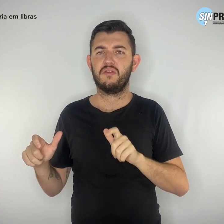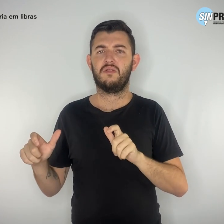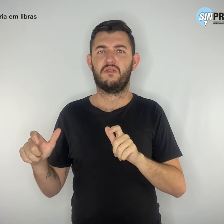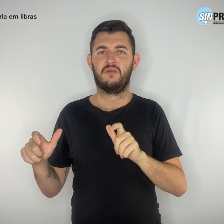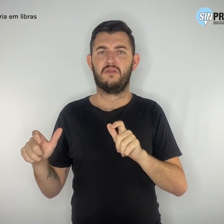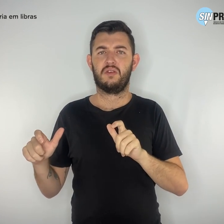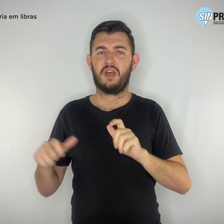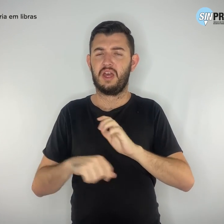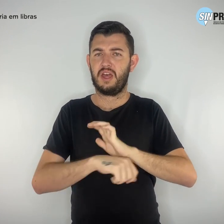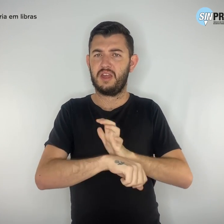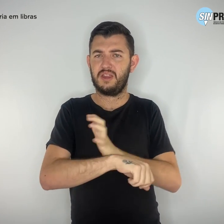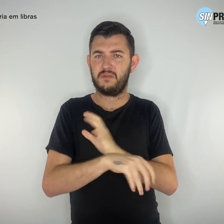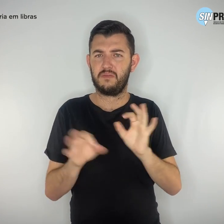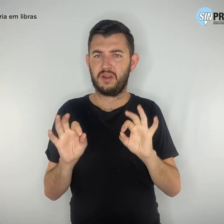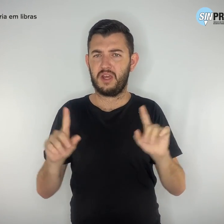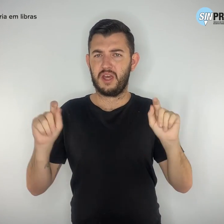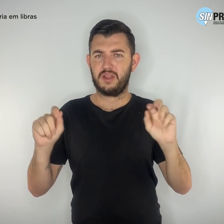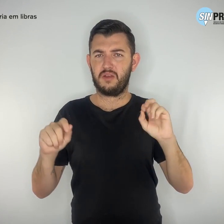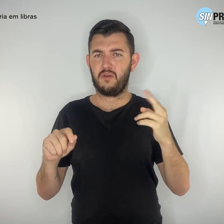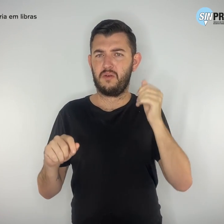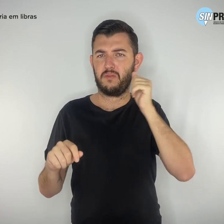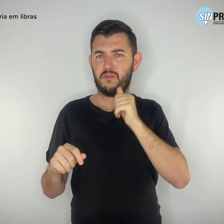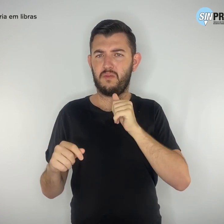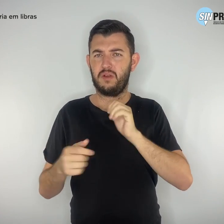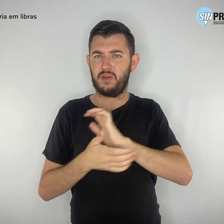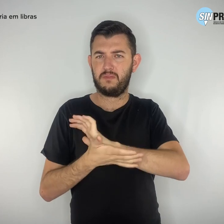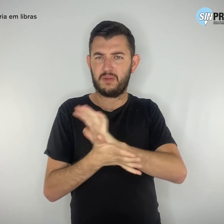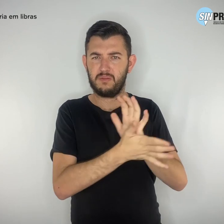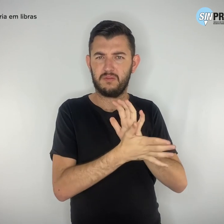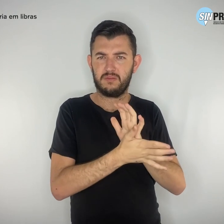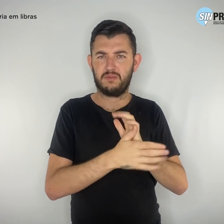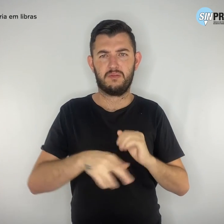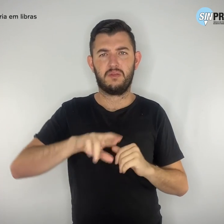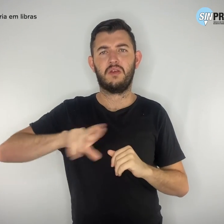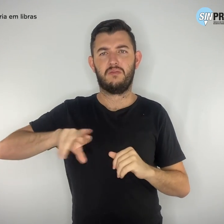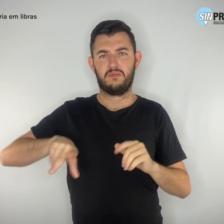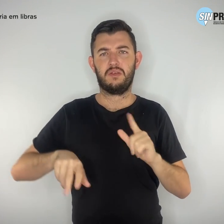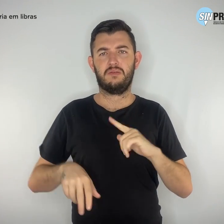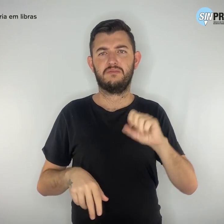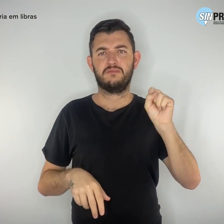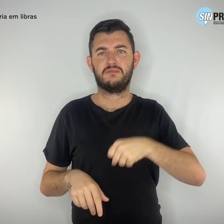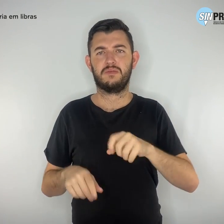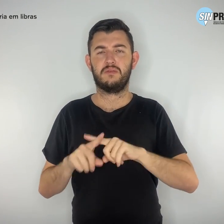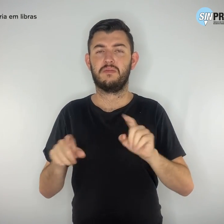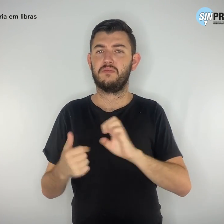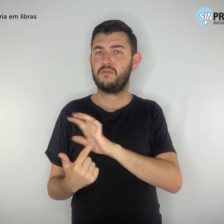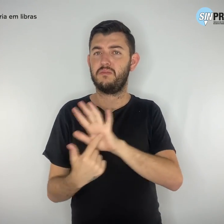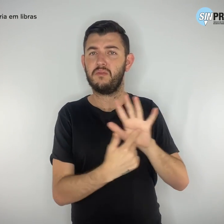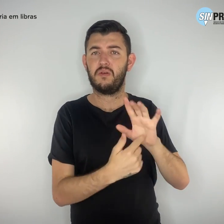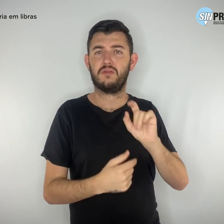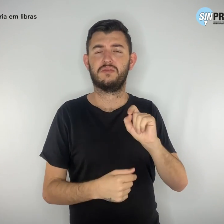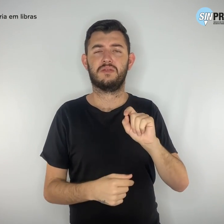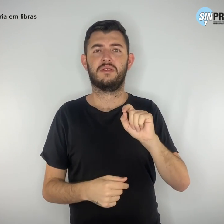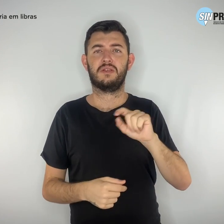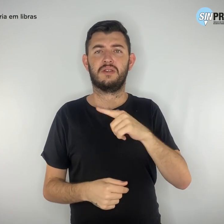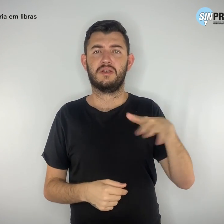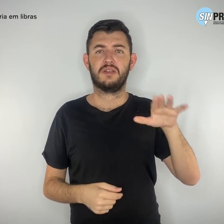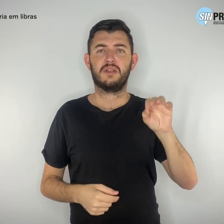misoginia, além de mostrar que esse tipo de atitude permeia todos os espaços da